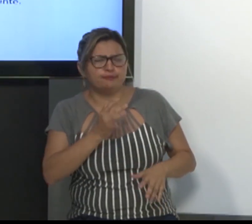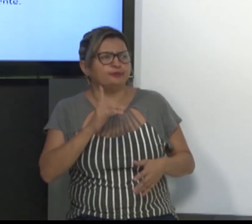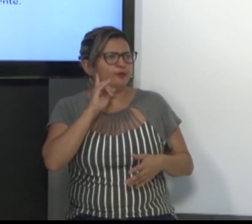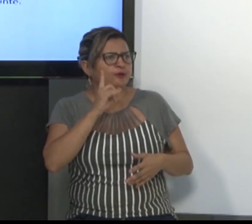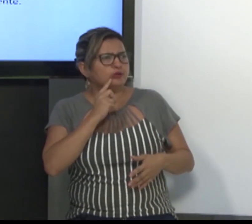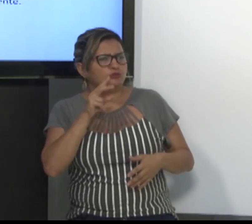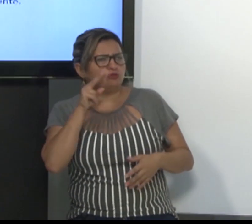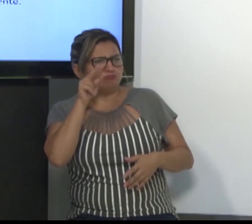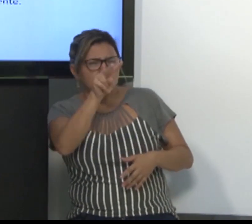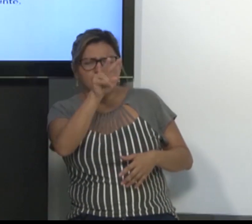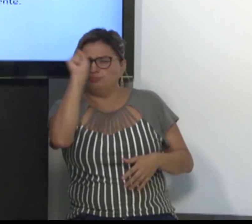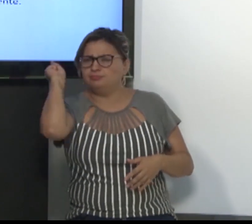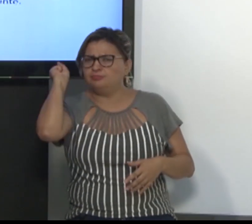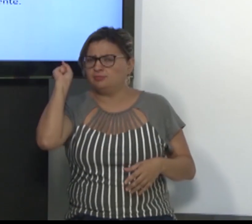todos os detalhes que estão ali.